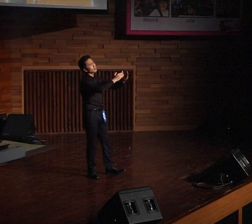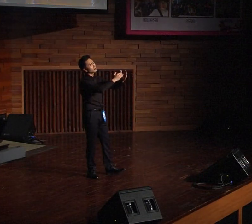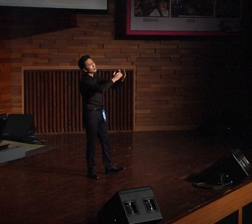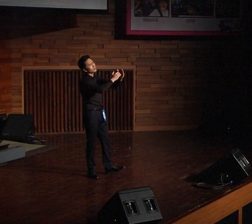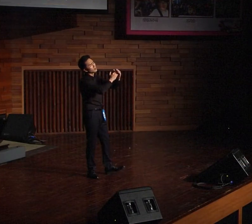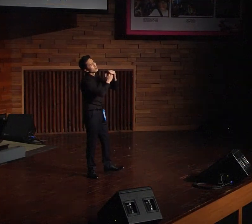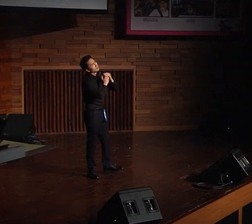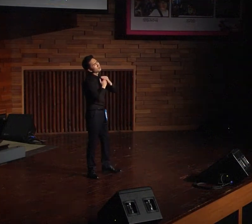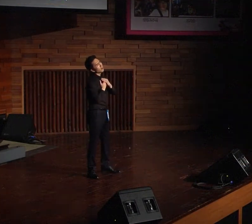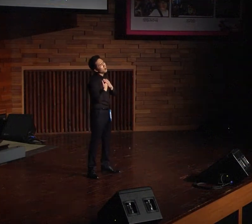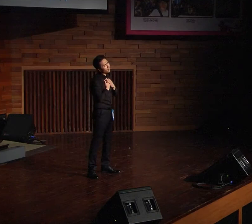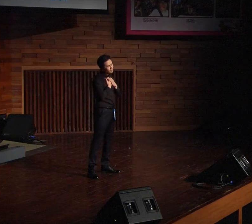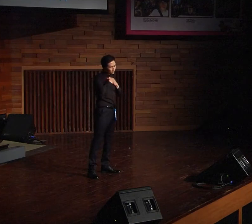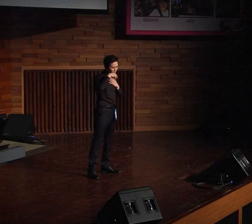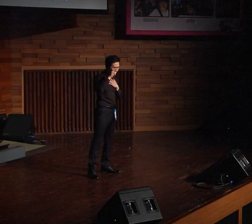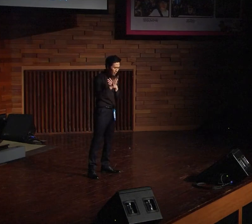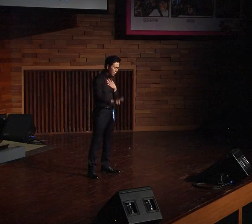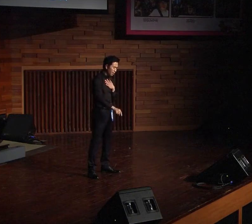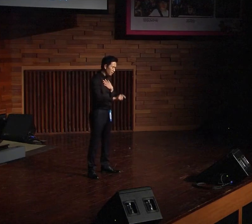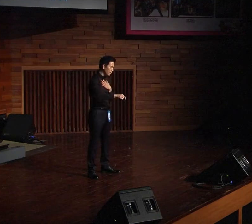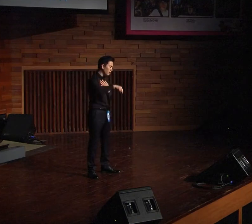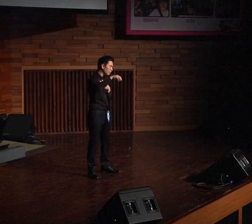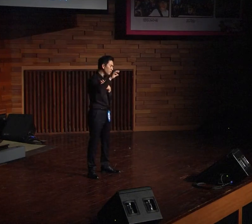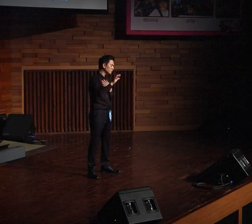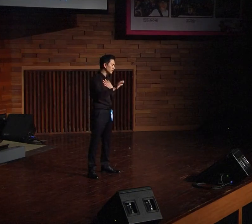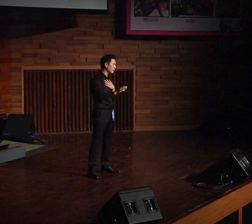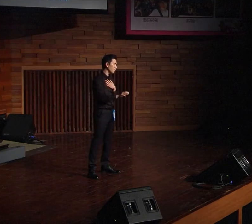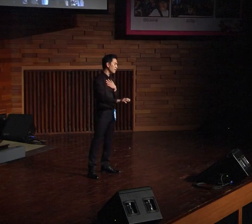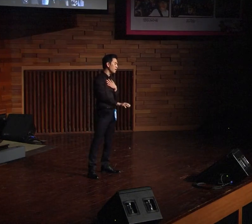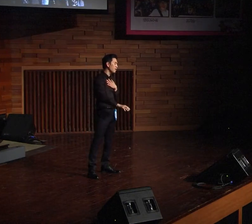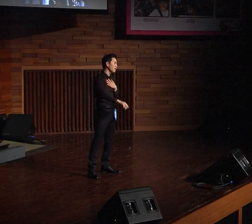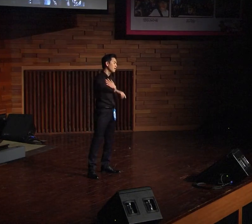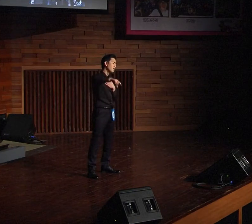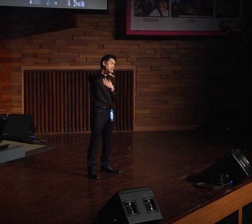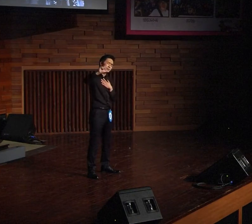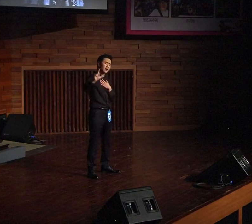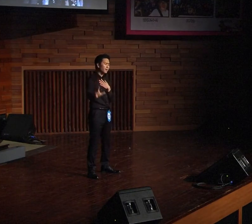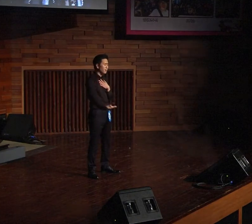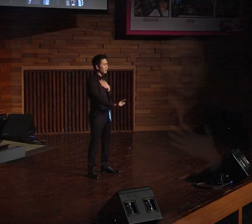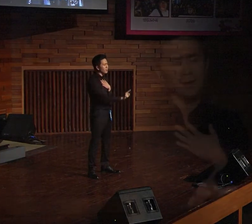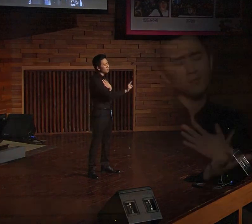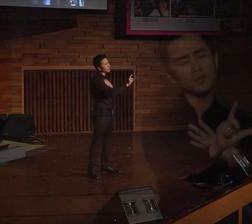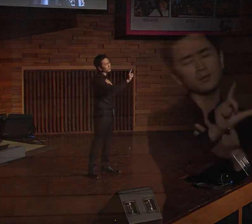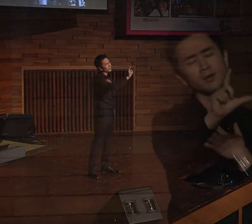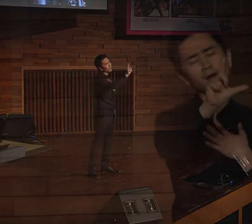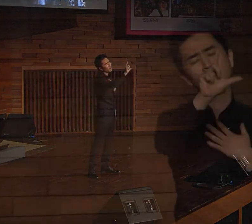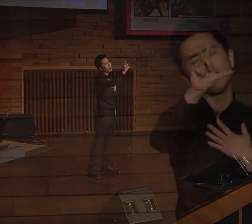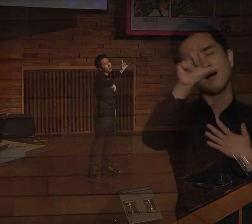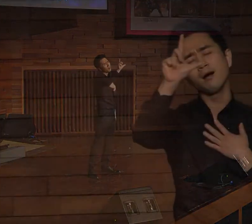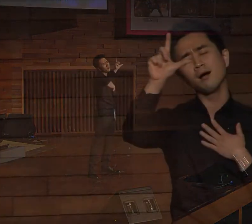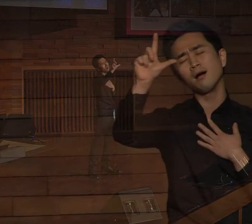나 이제 이곳에 살아갑니다